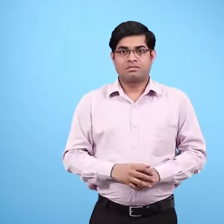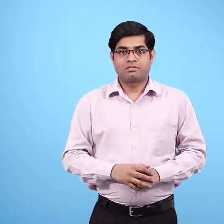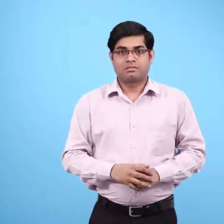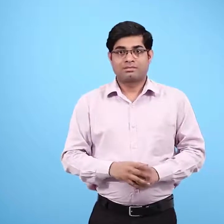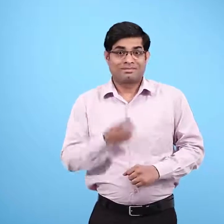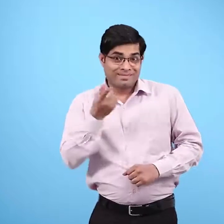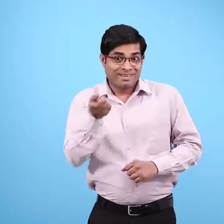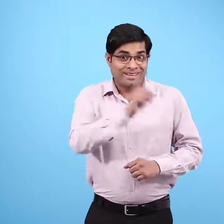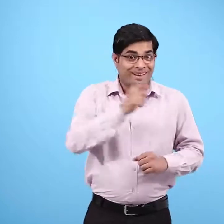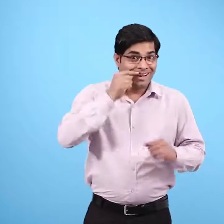कैलाश